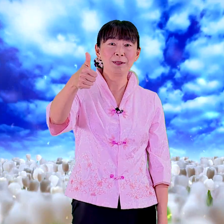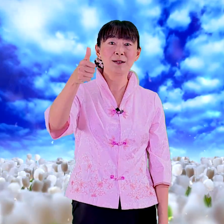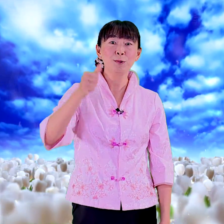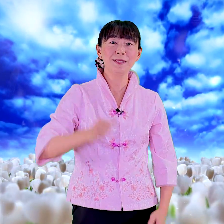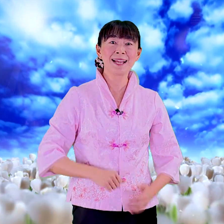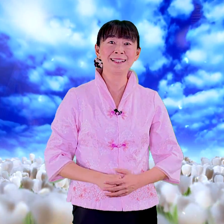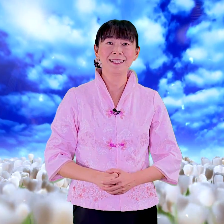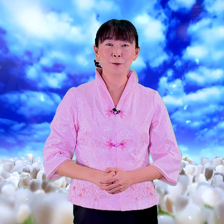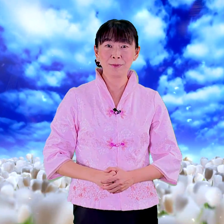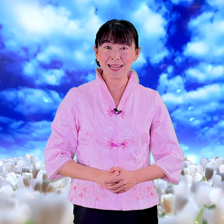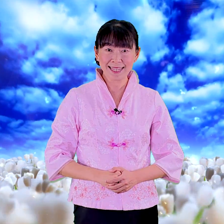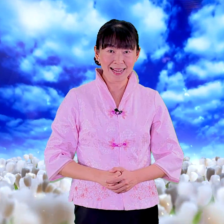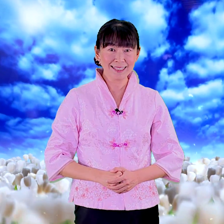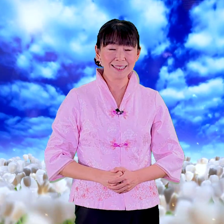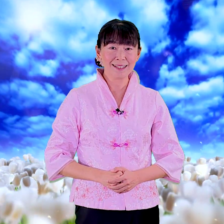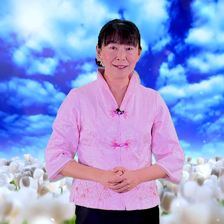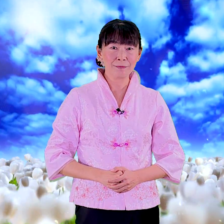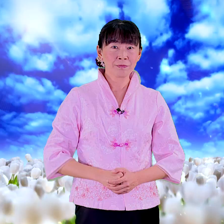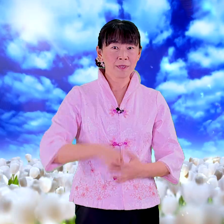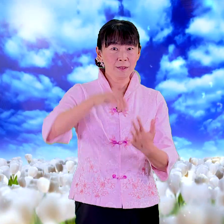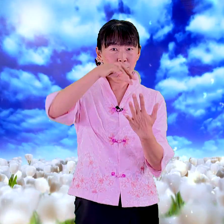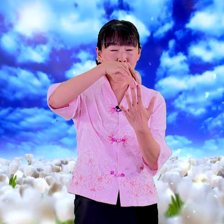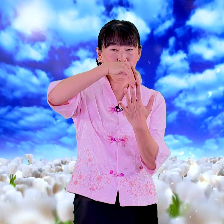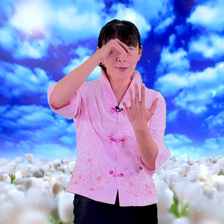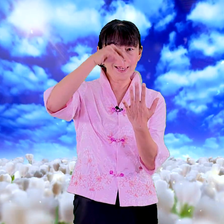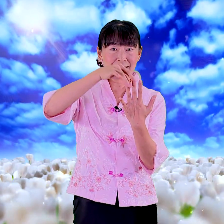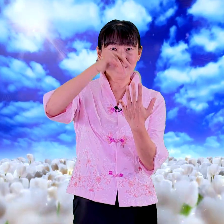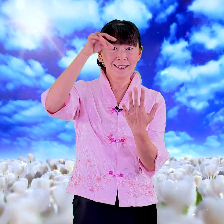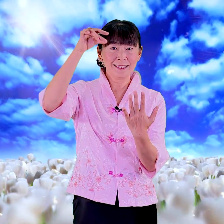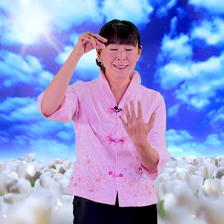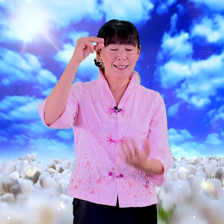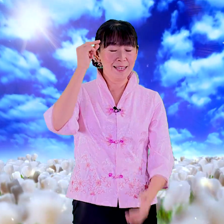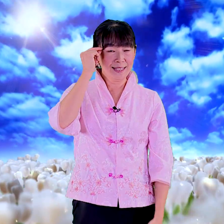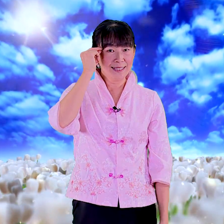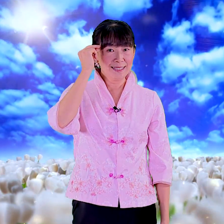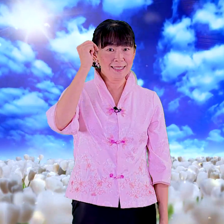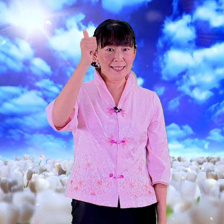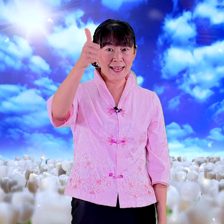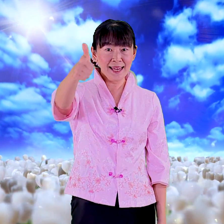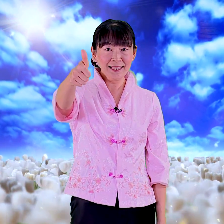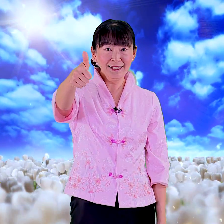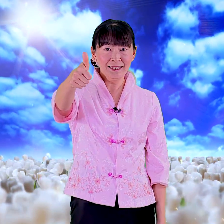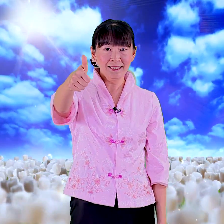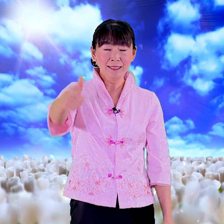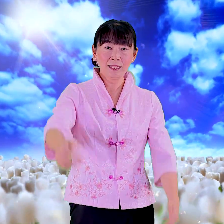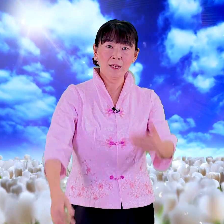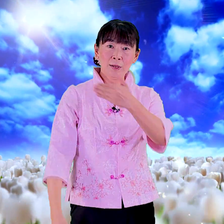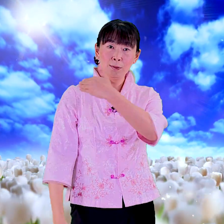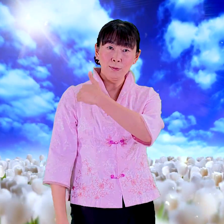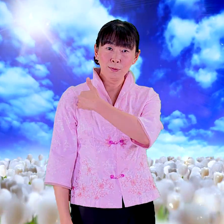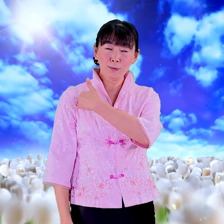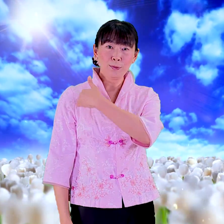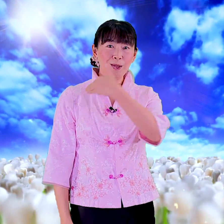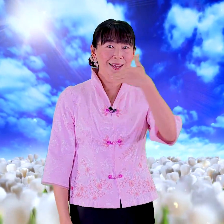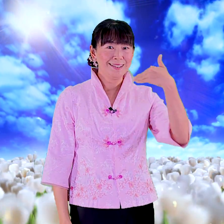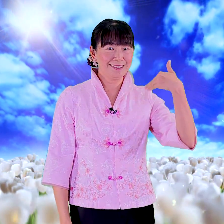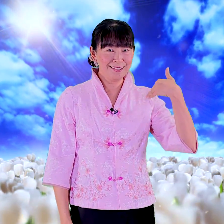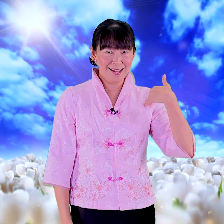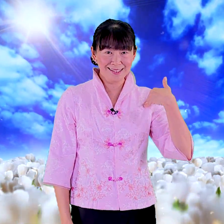比较困难我们再打一次哦选选选逾能